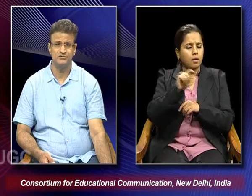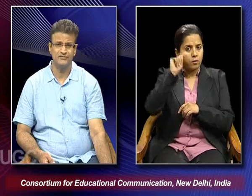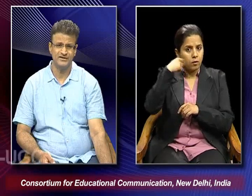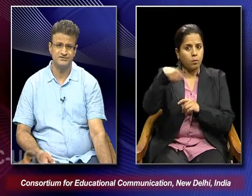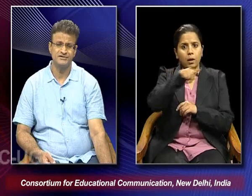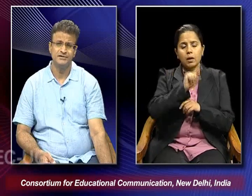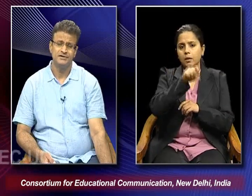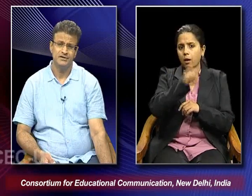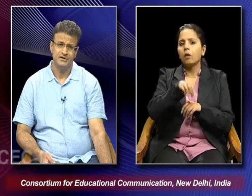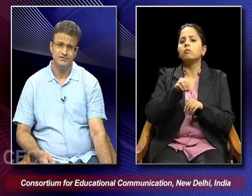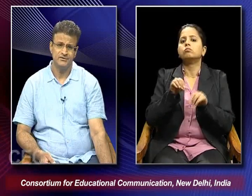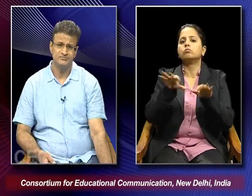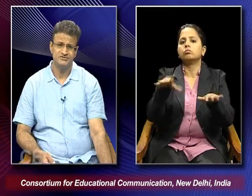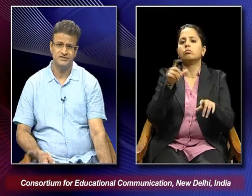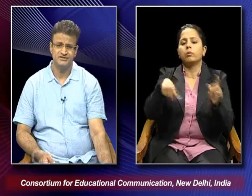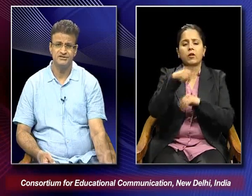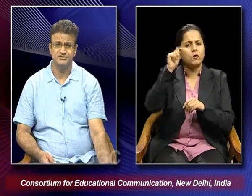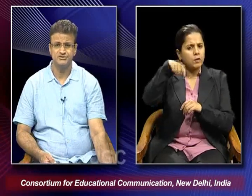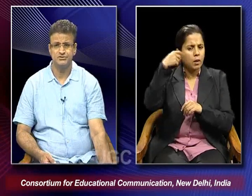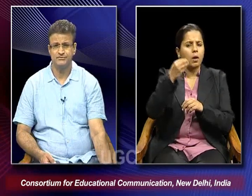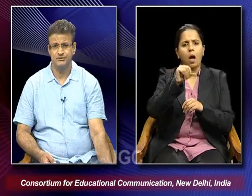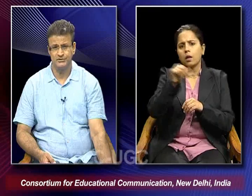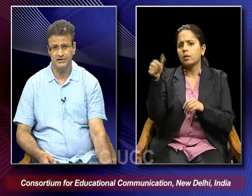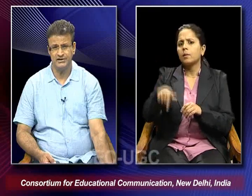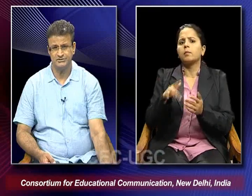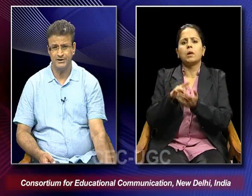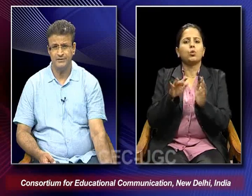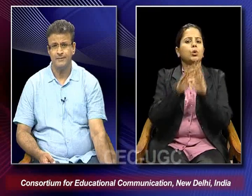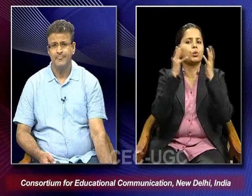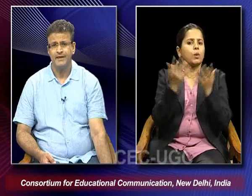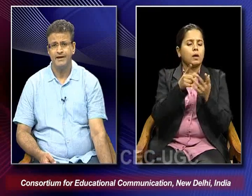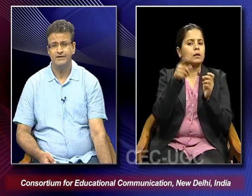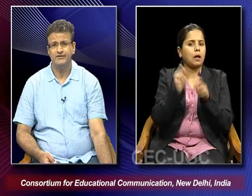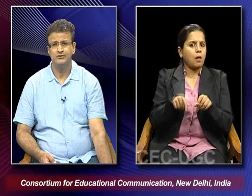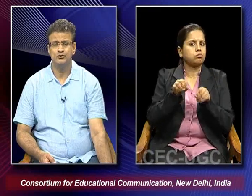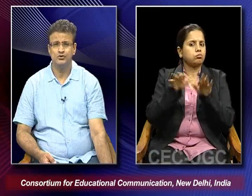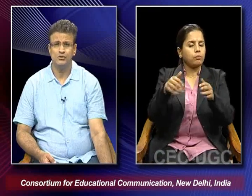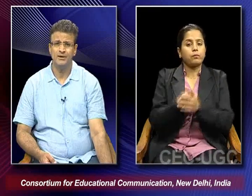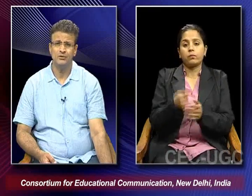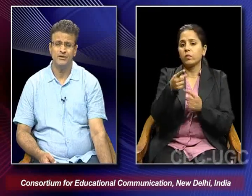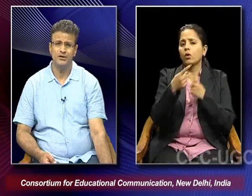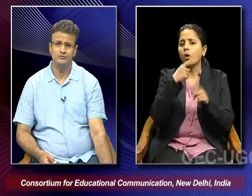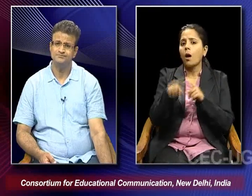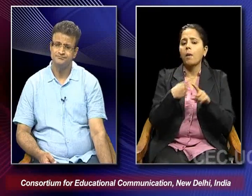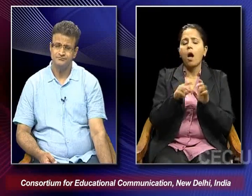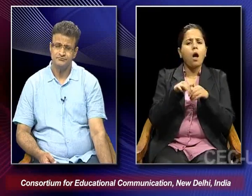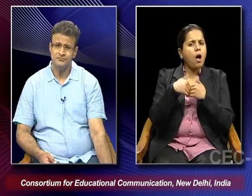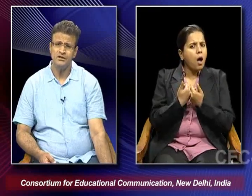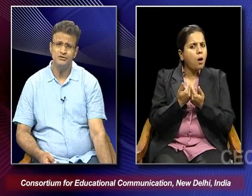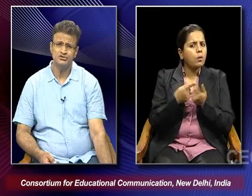able to influence the films in other regions of the world as well. And when you talk about how